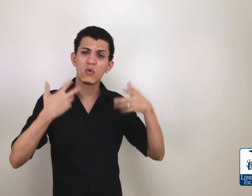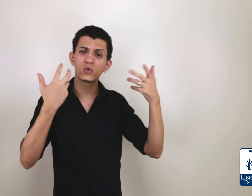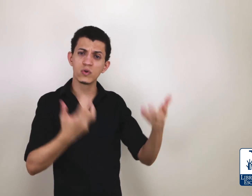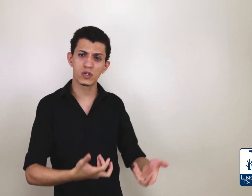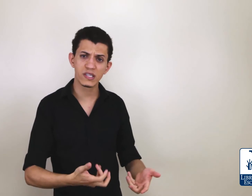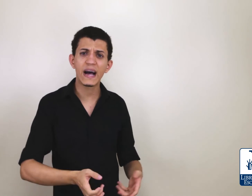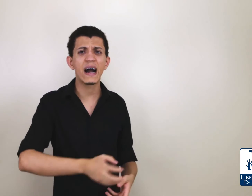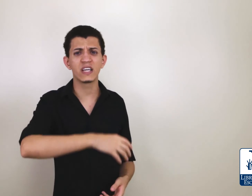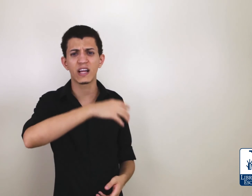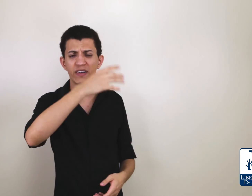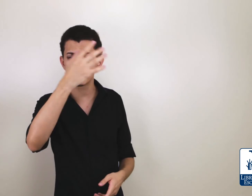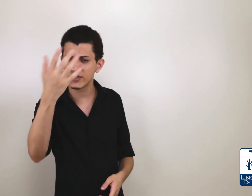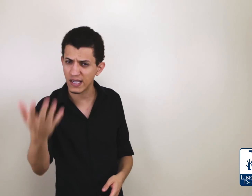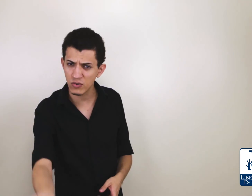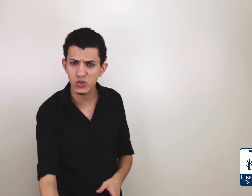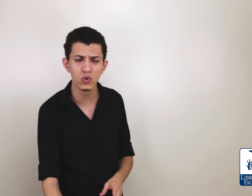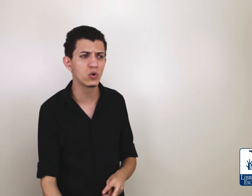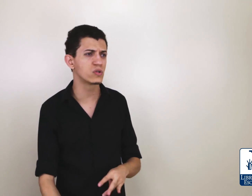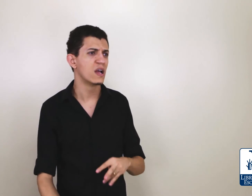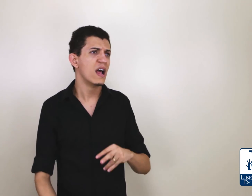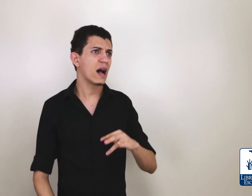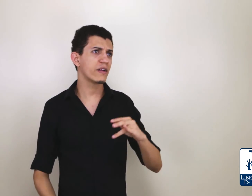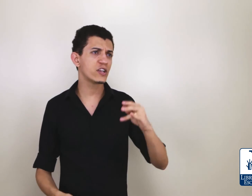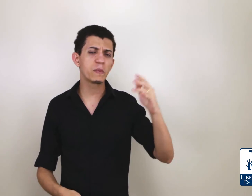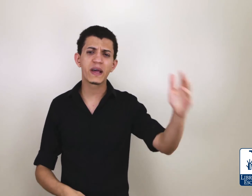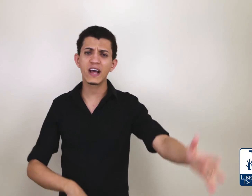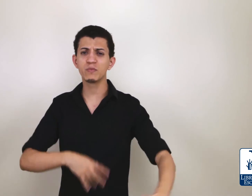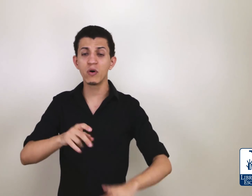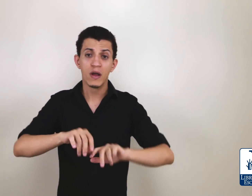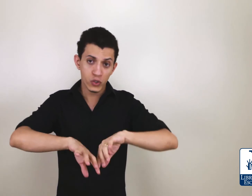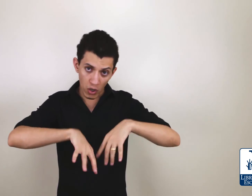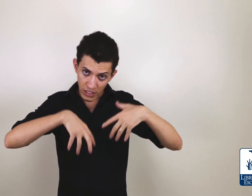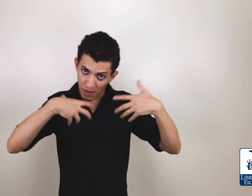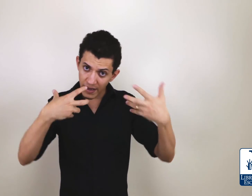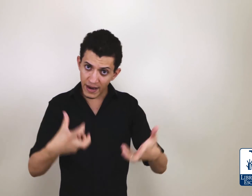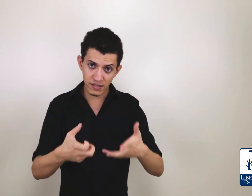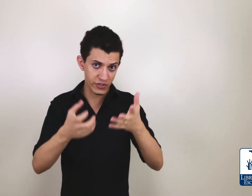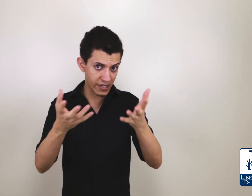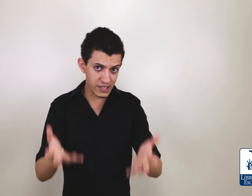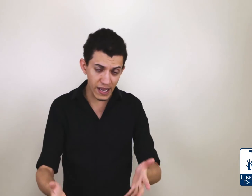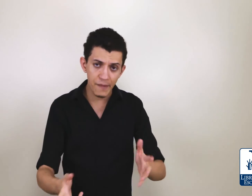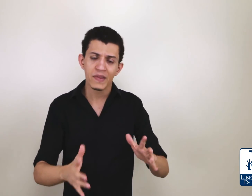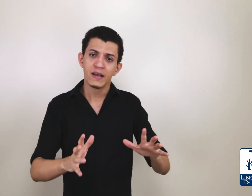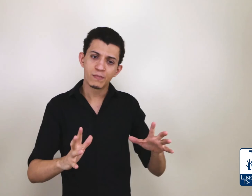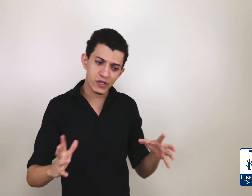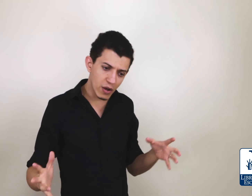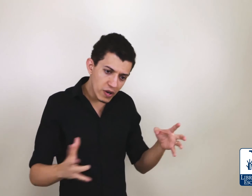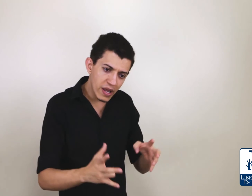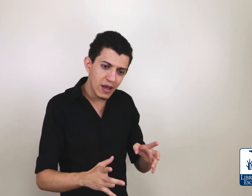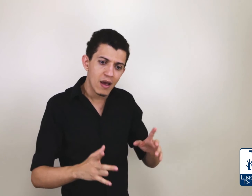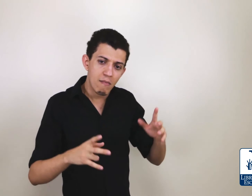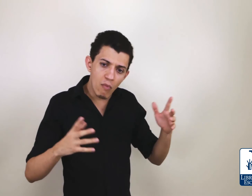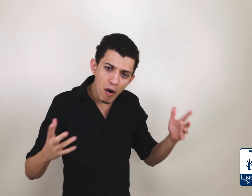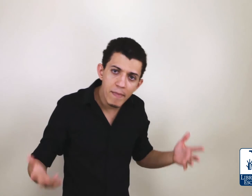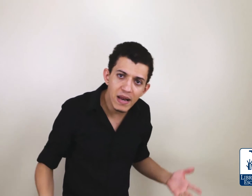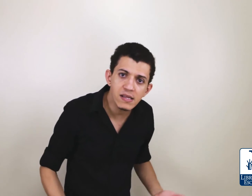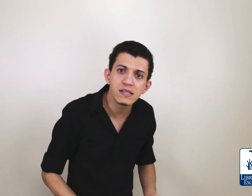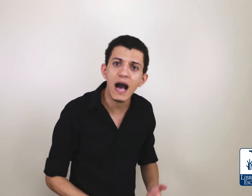com o surdo de sua cidade, através da associação de surdos, através de uma igreja, de outras maneiras, se você quiser, pode reunir, mobilizar